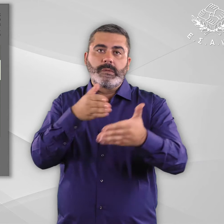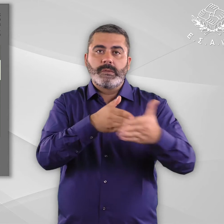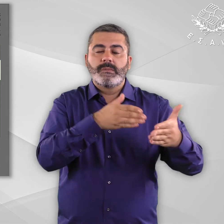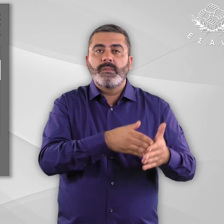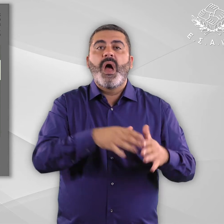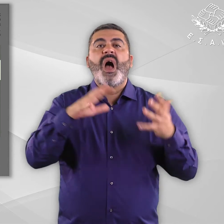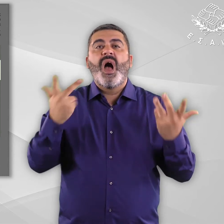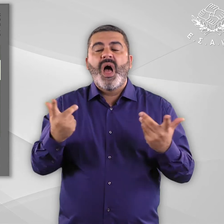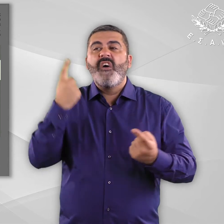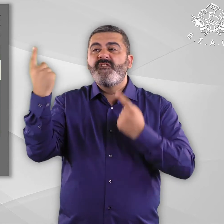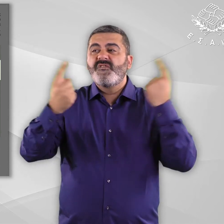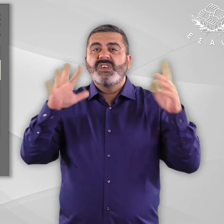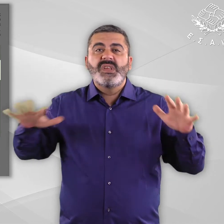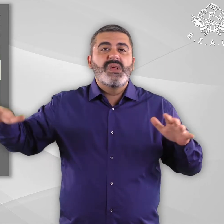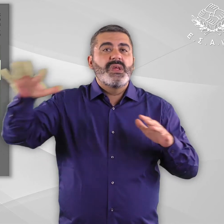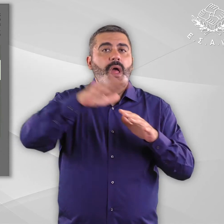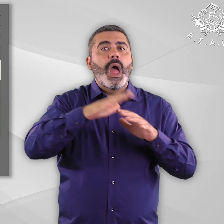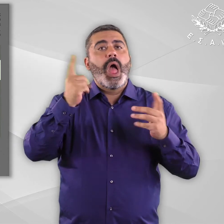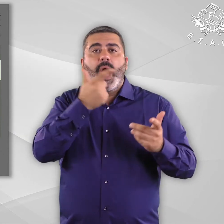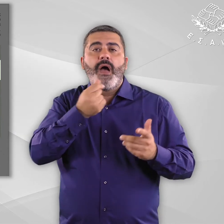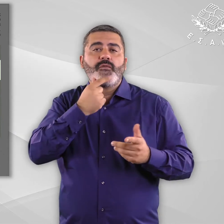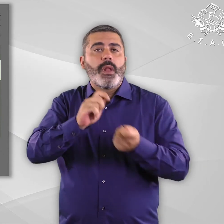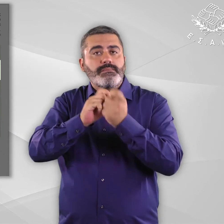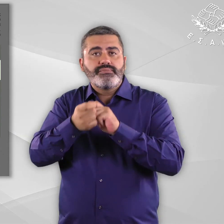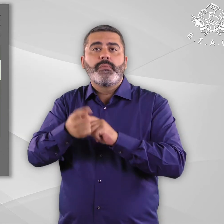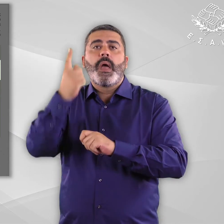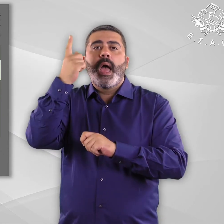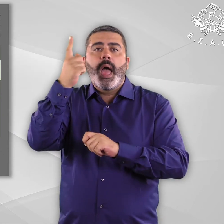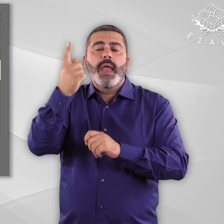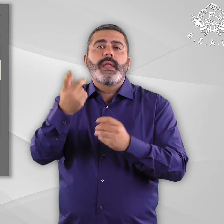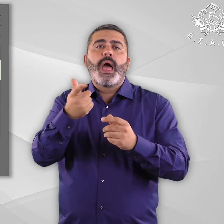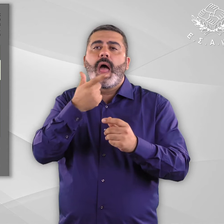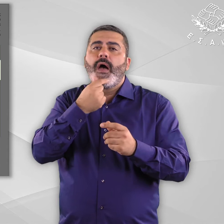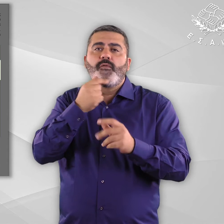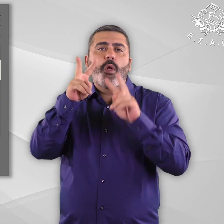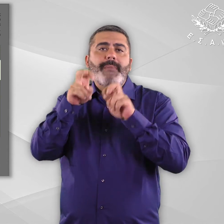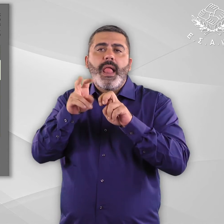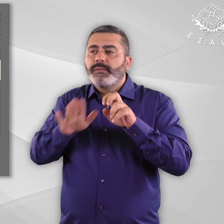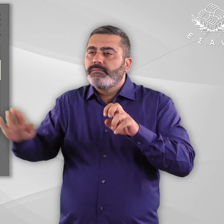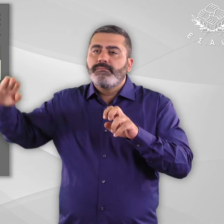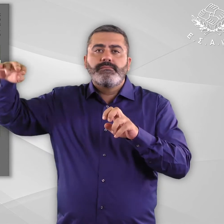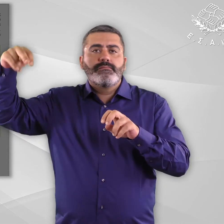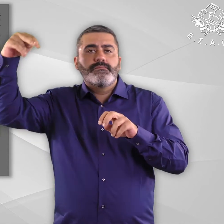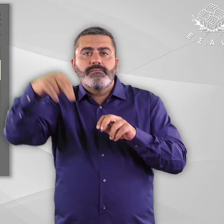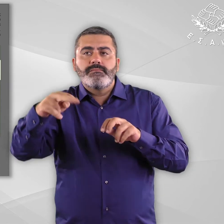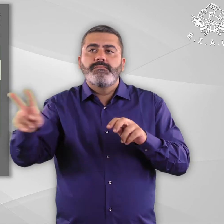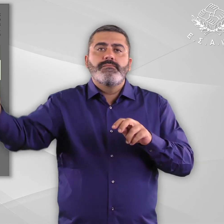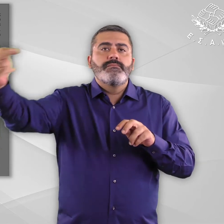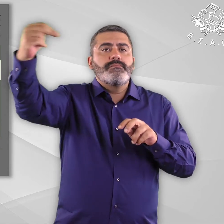φύση τους προσβάσιμοι ή μπορούν εύκολο να γίνουν μια κυκλοφοριακή μελέτη όπου θα επιλεγούν πλέον κατάλληλες διαδρομές από πλευράς